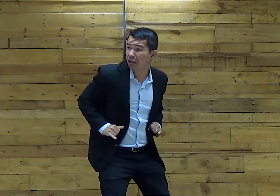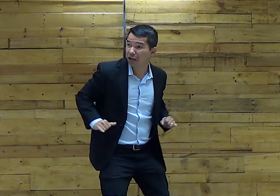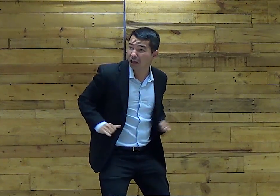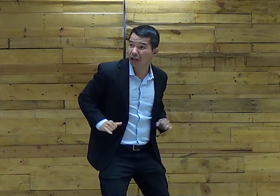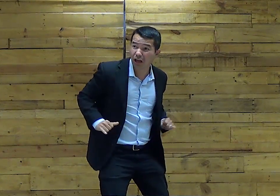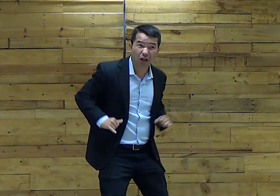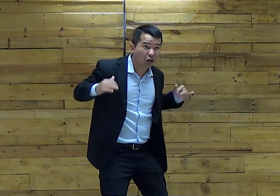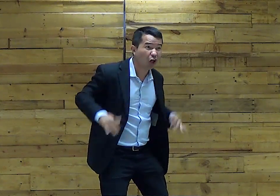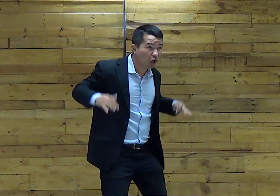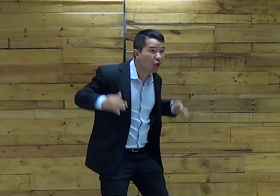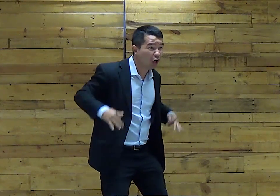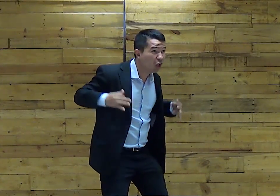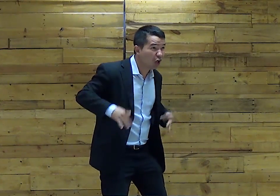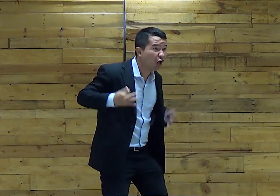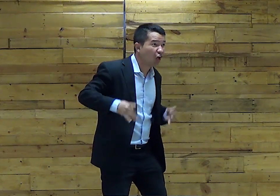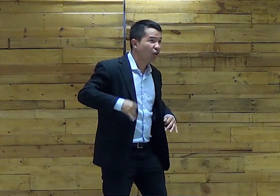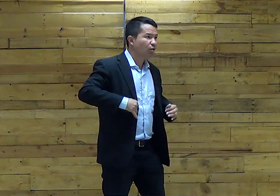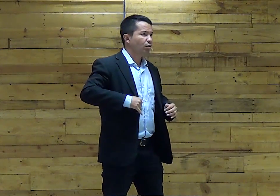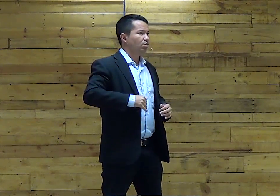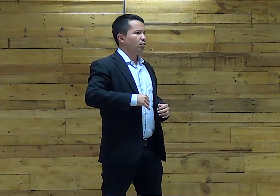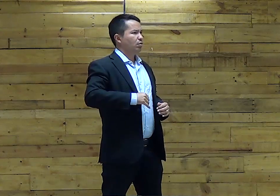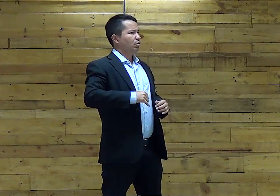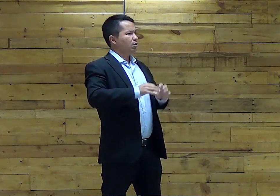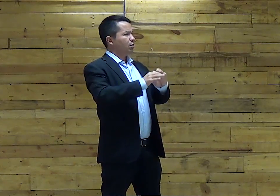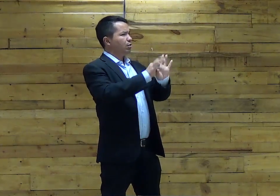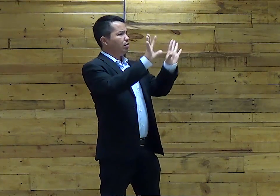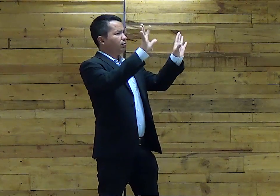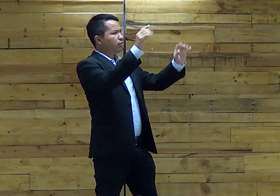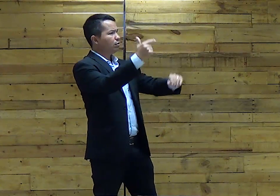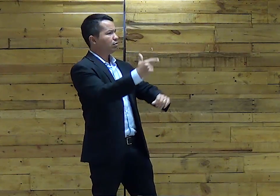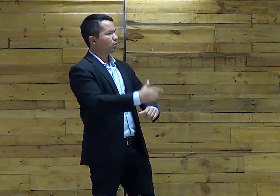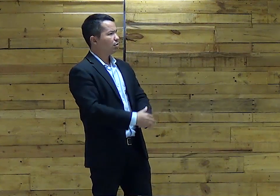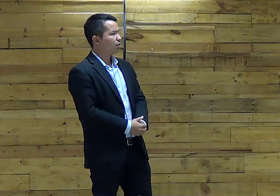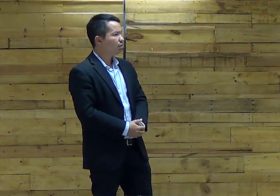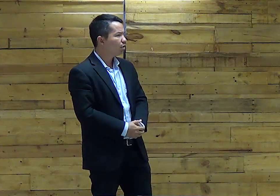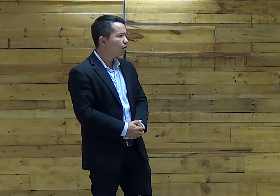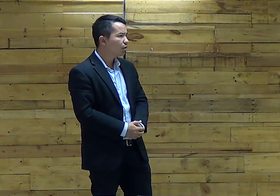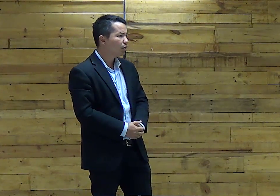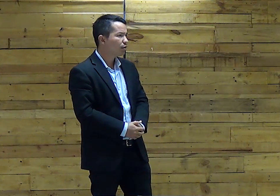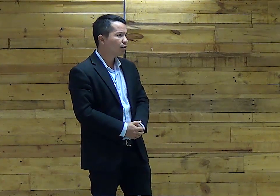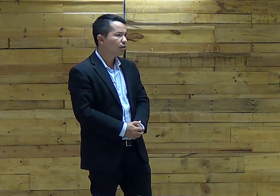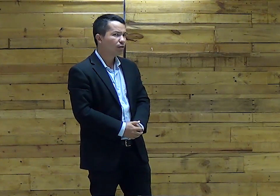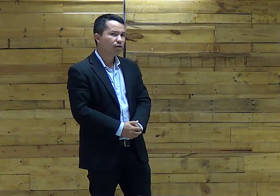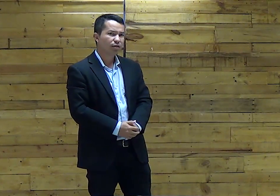anos Um povo escravo sofrendo Não havia liberdade